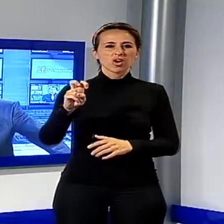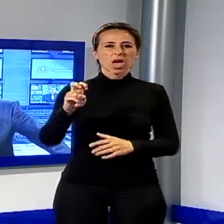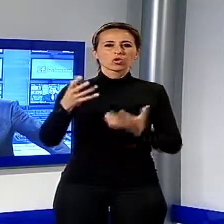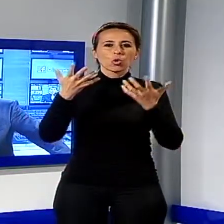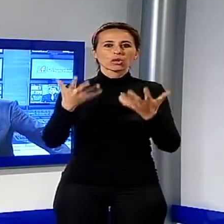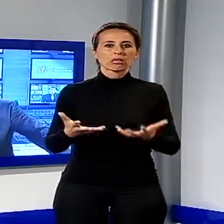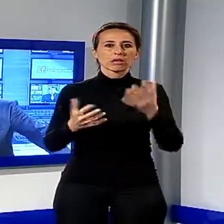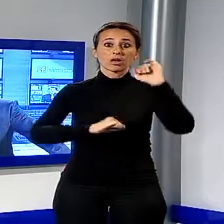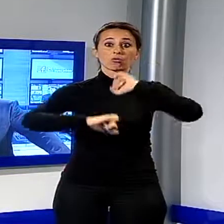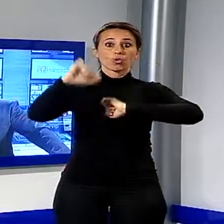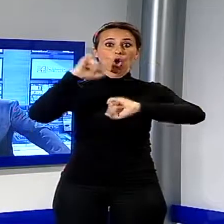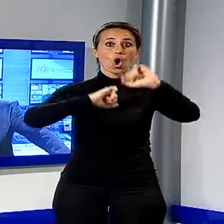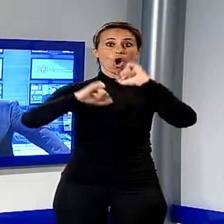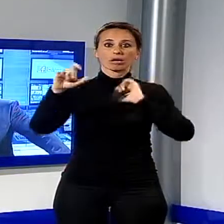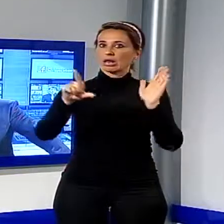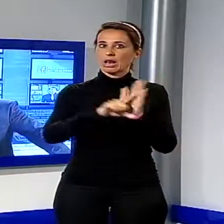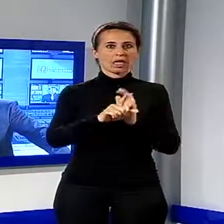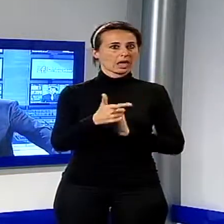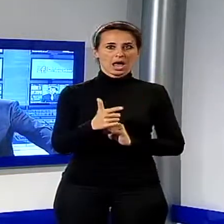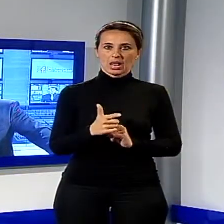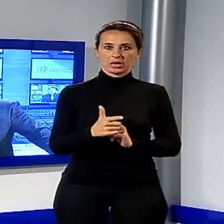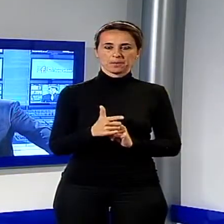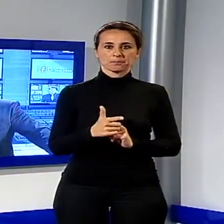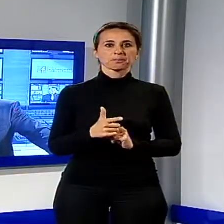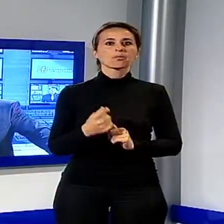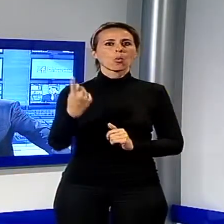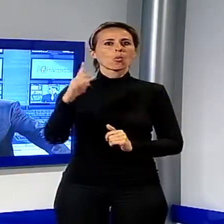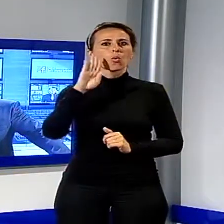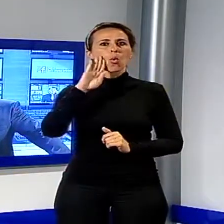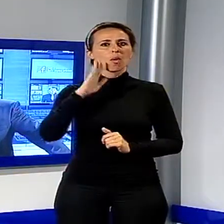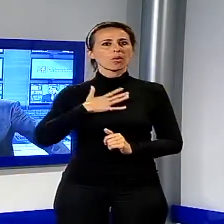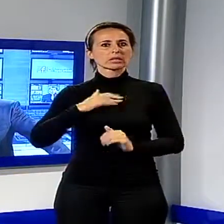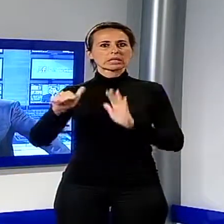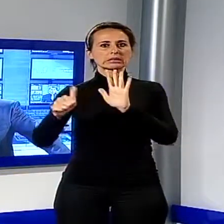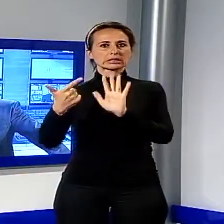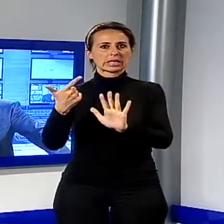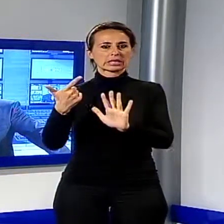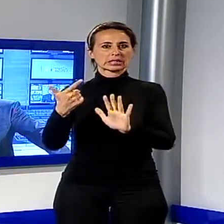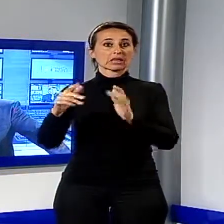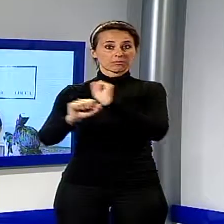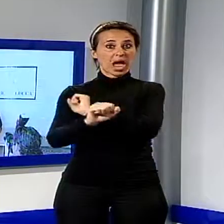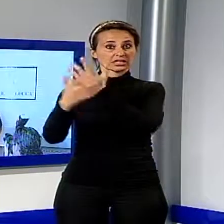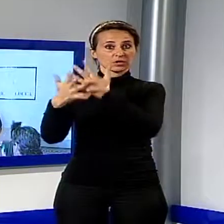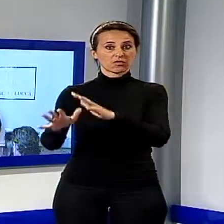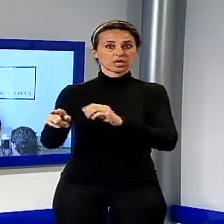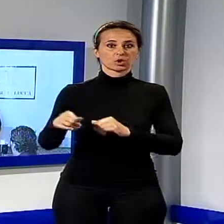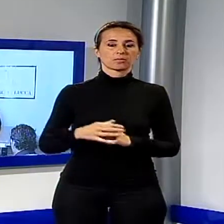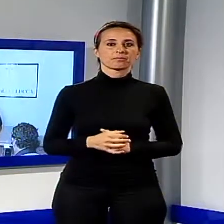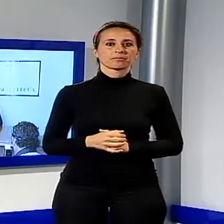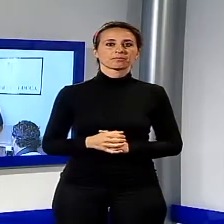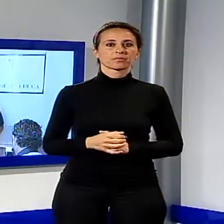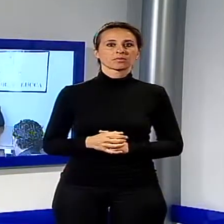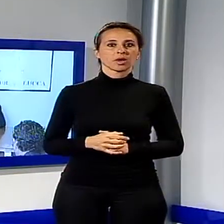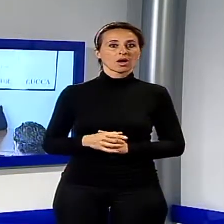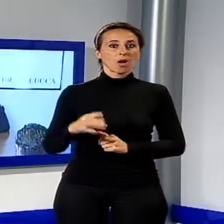artificiali illegali. È arrestato un uomo di 67 anni. Dettagli da Luigi Casentini. Un